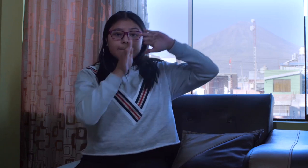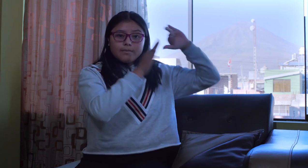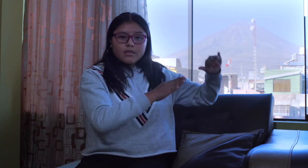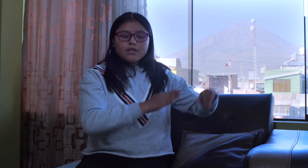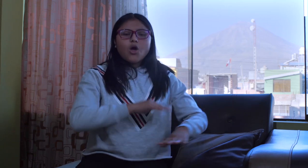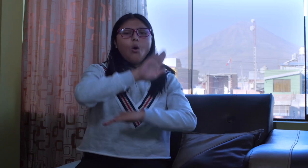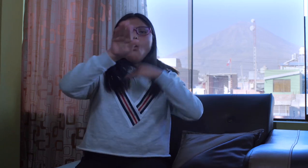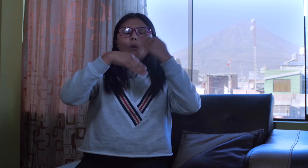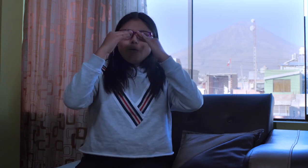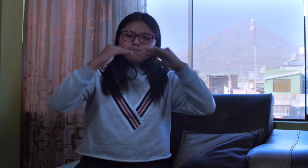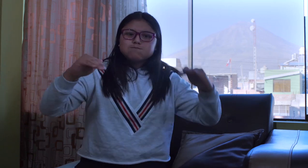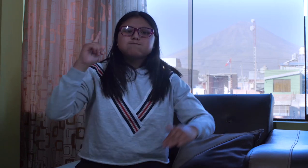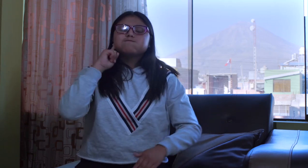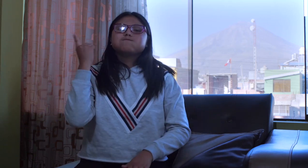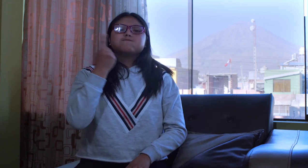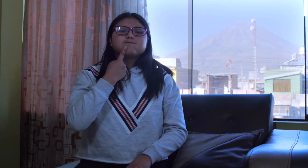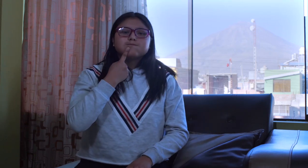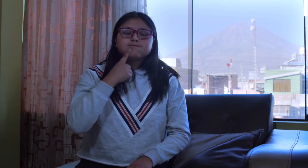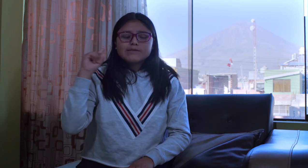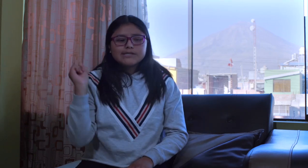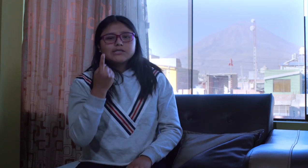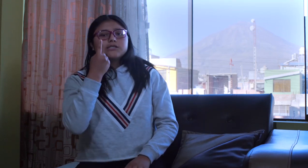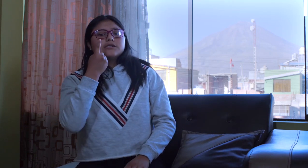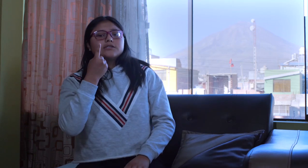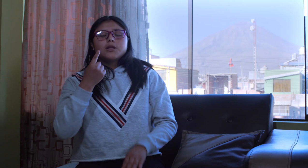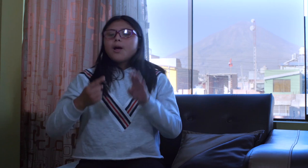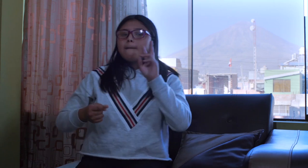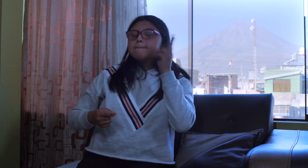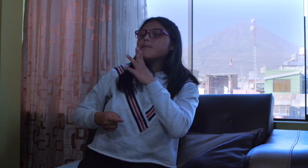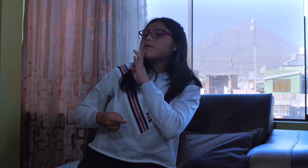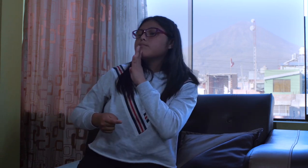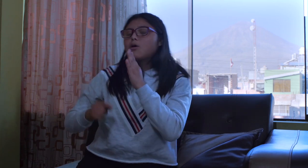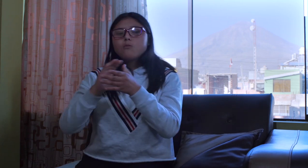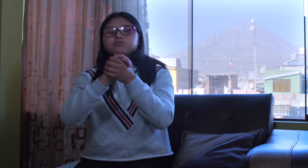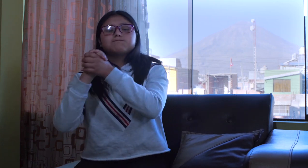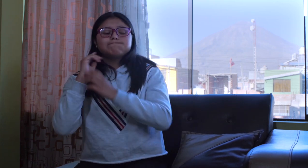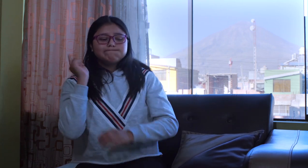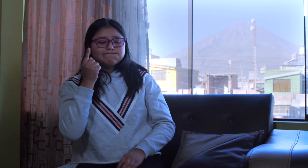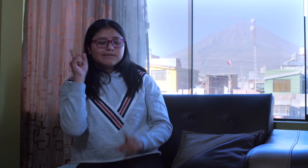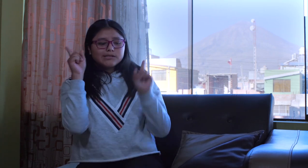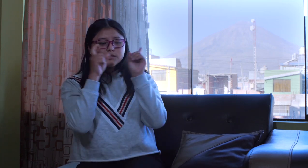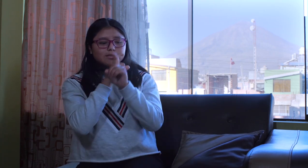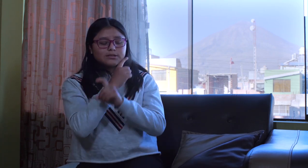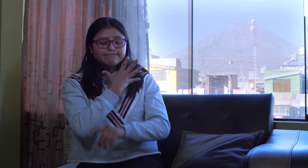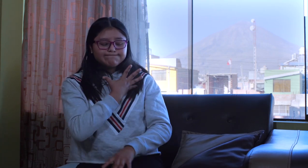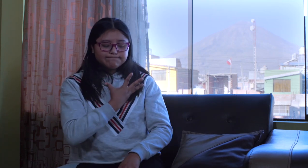Ahora, para todos los niños sordos, yo entiendo que es un poco difícil. Porque su familia y amigos hablan y ellos se sienten muy